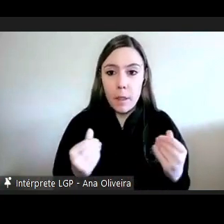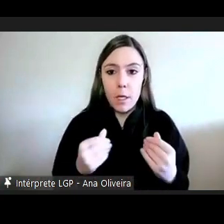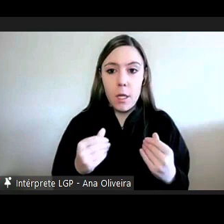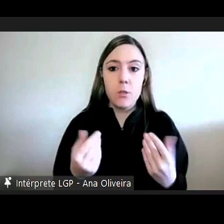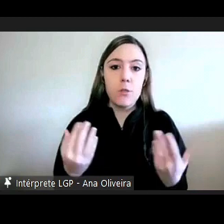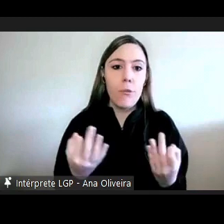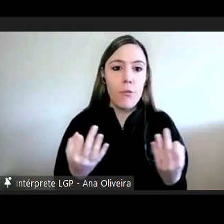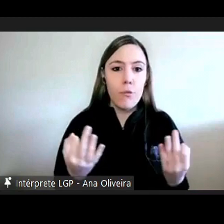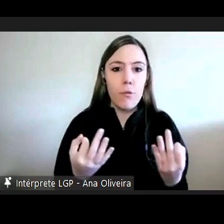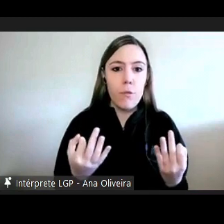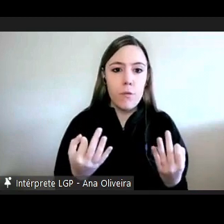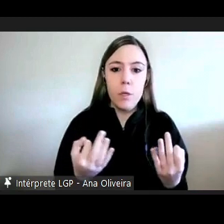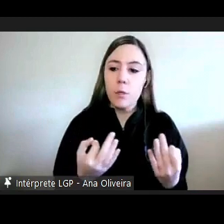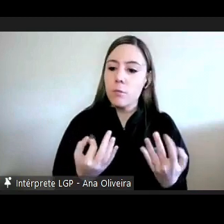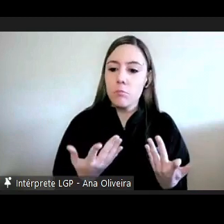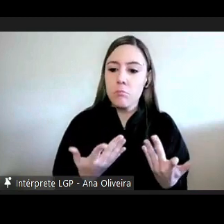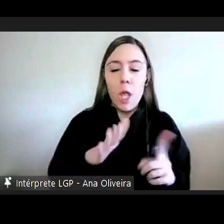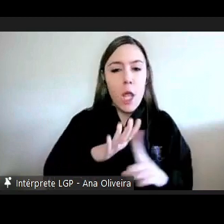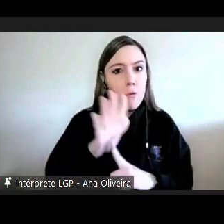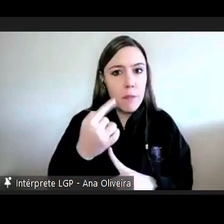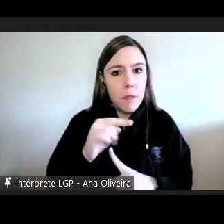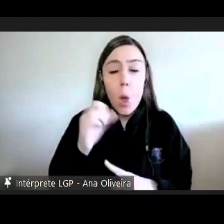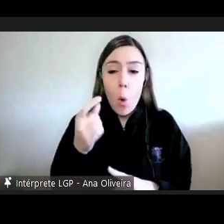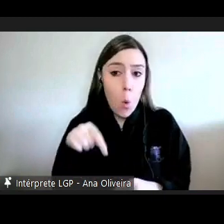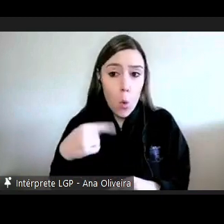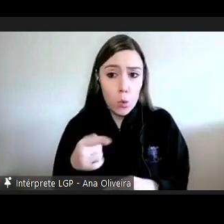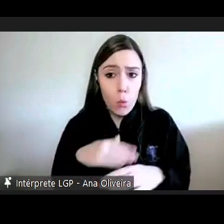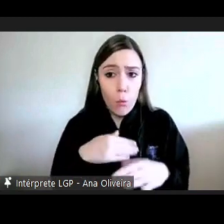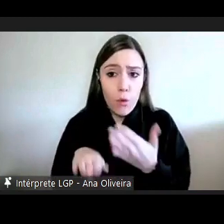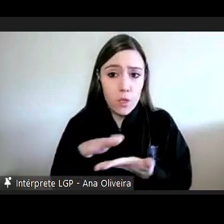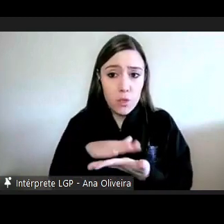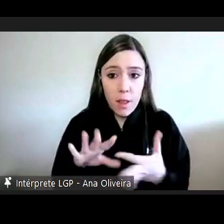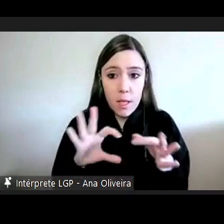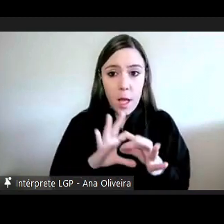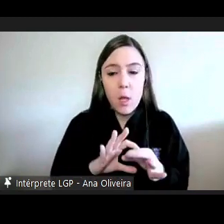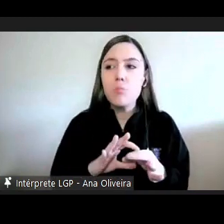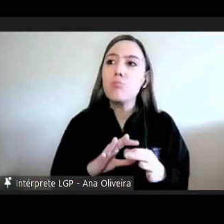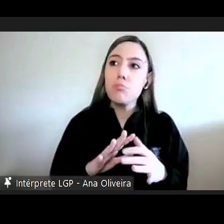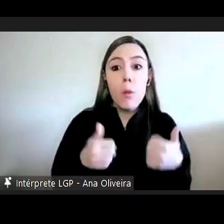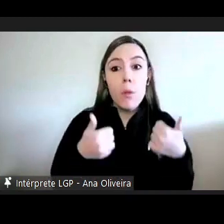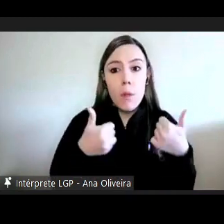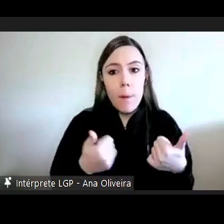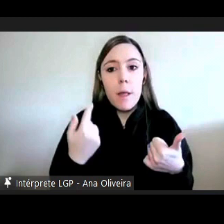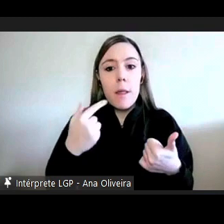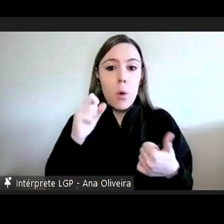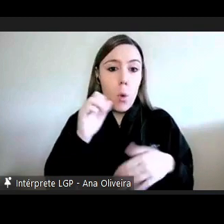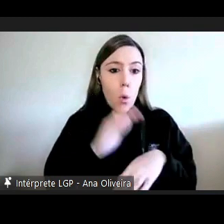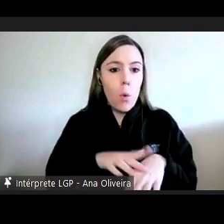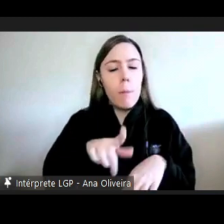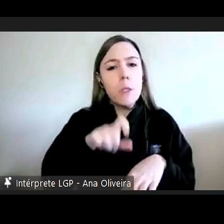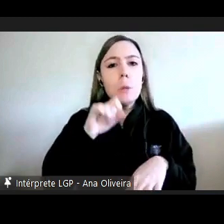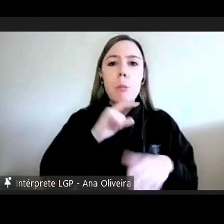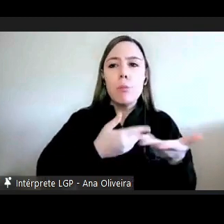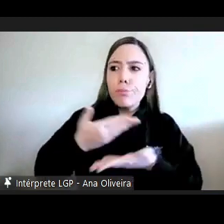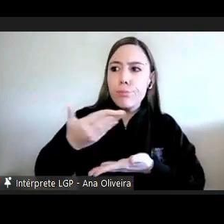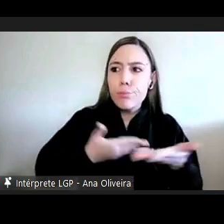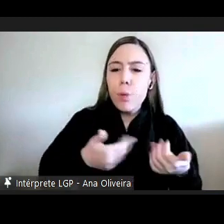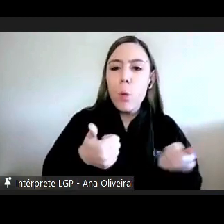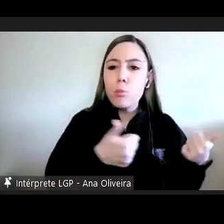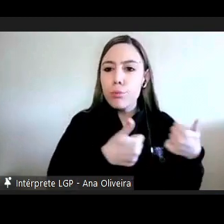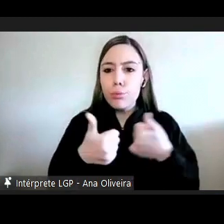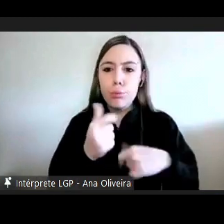entende lançar mão felizmente têm permitido uma colaboração muito profícua e muito